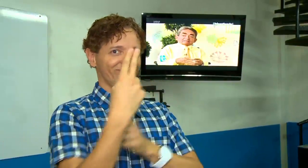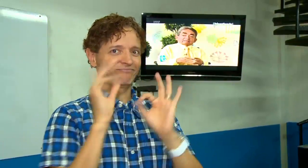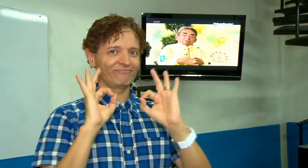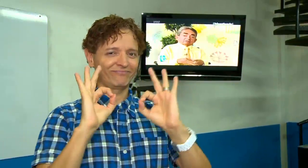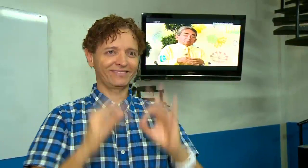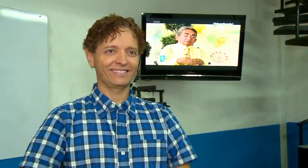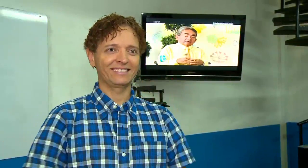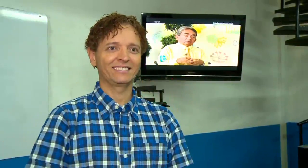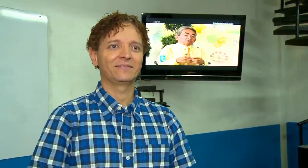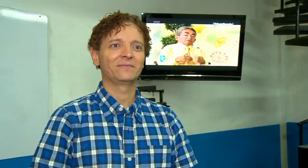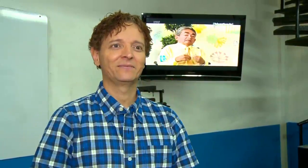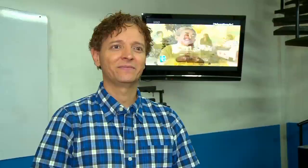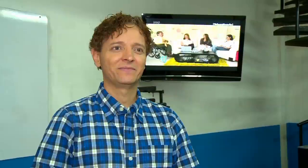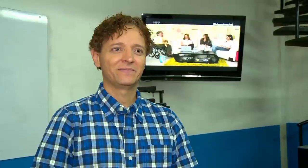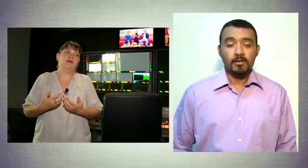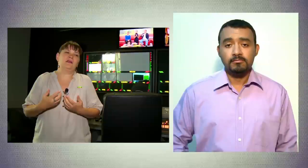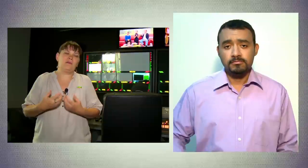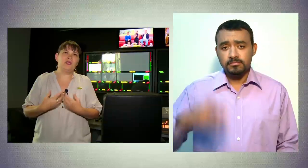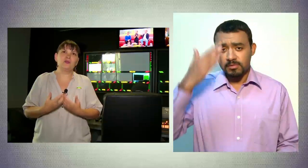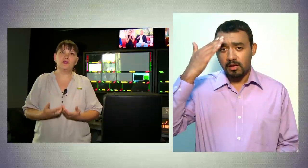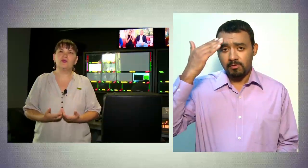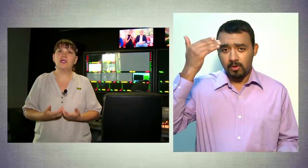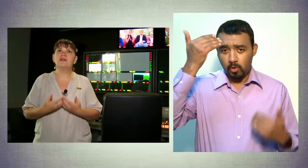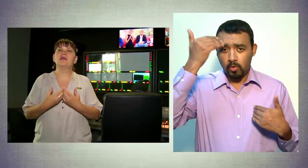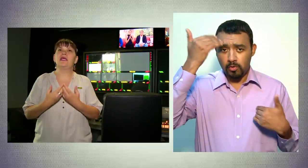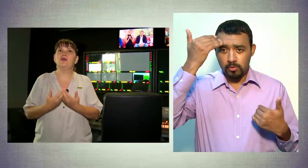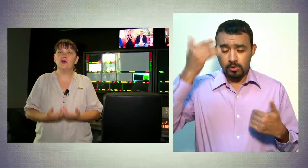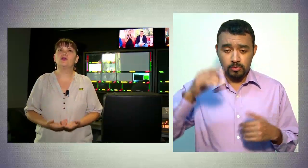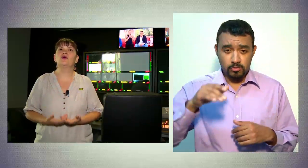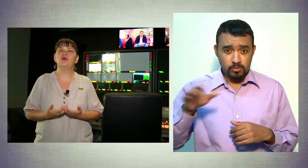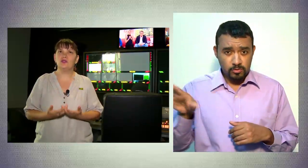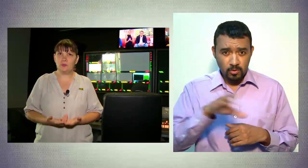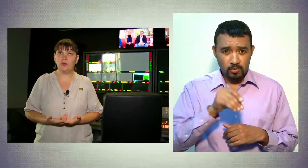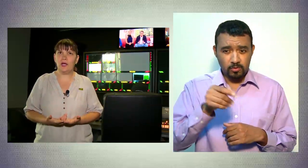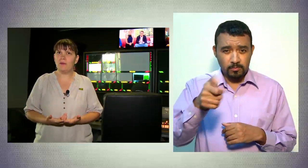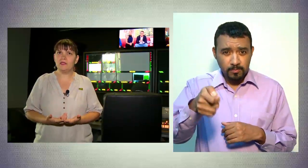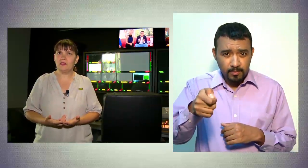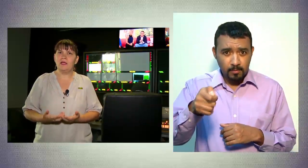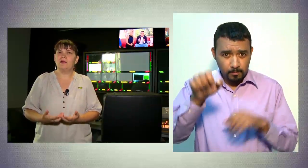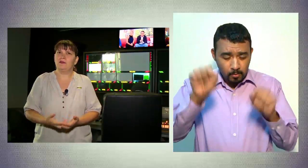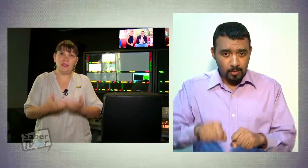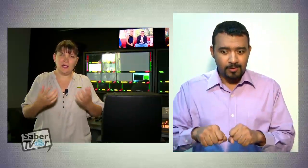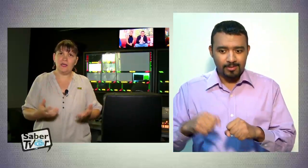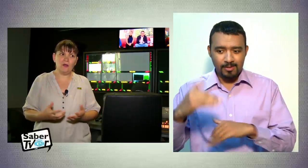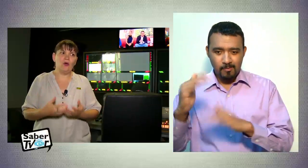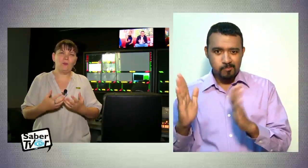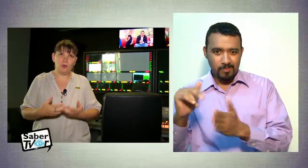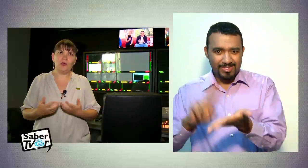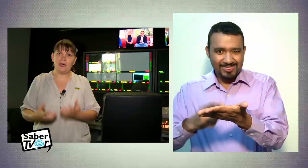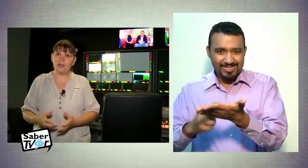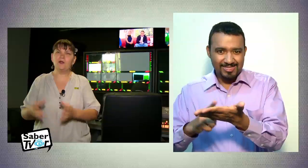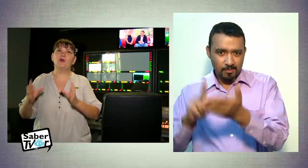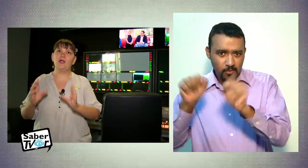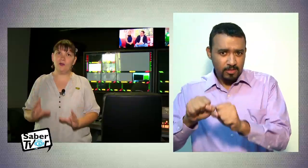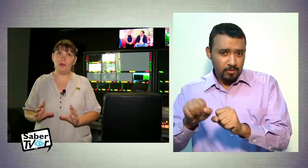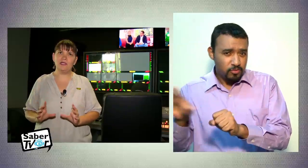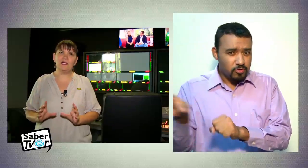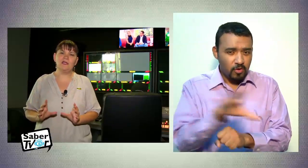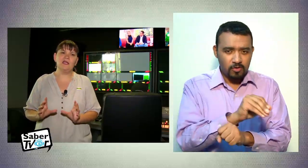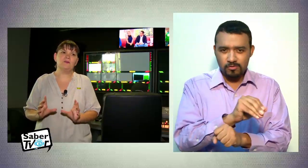importante. También somos conscientes de que no todos los programas tienen o podrán ir con lengua de señas,